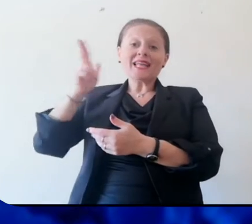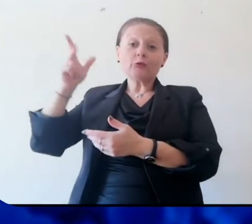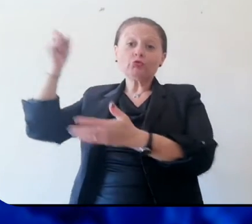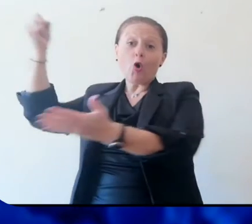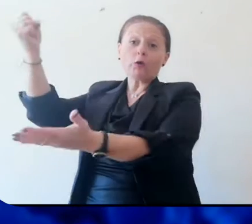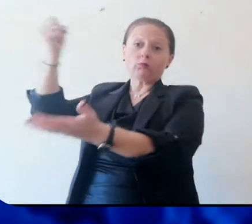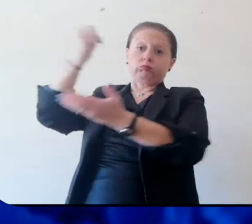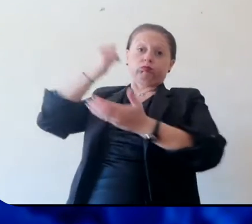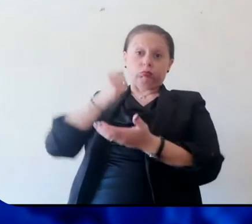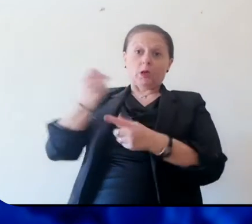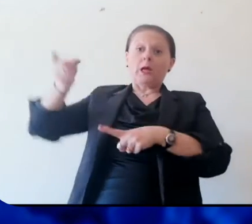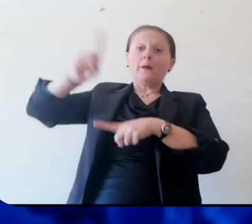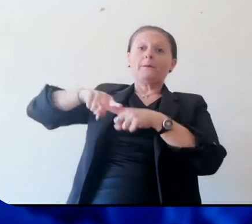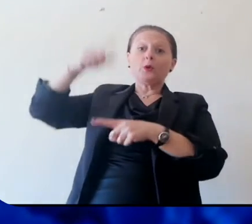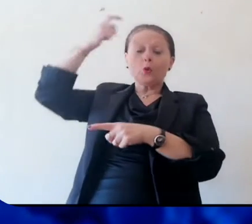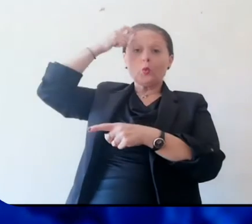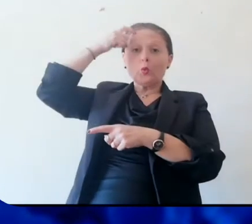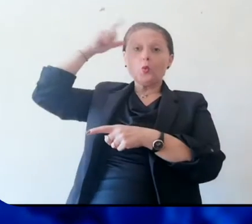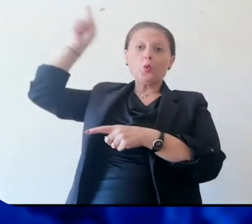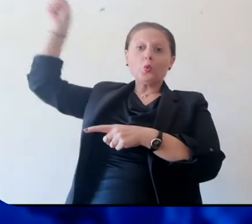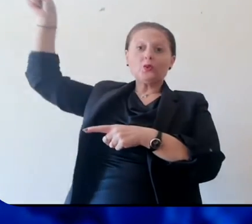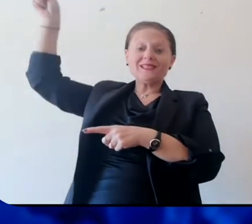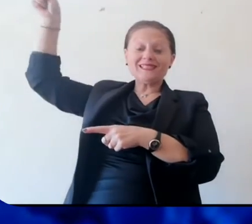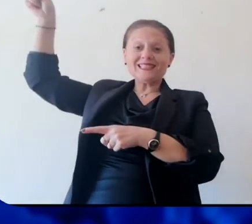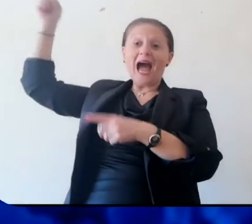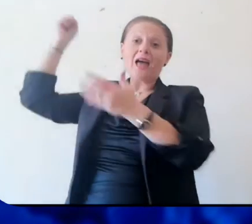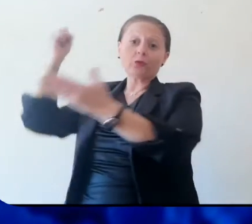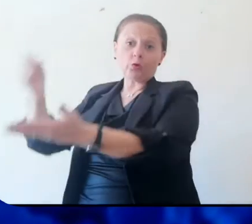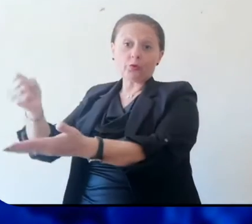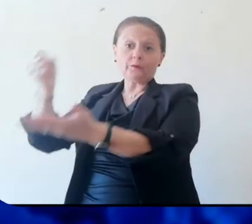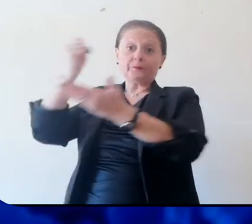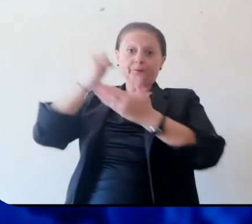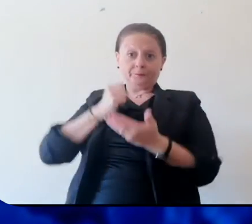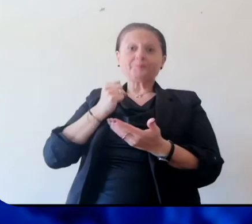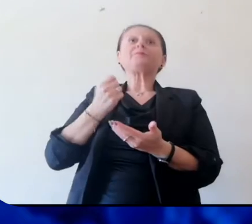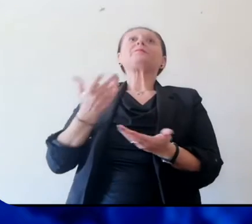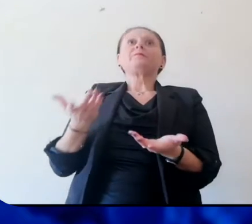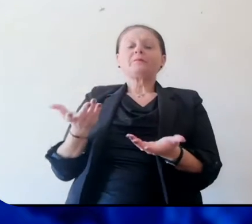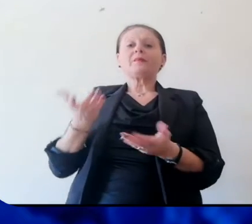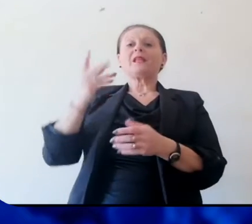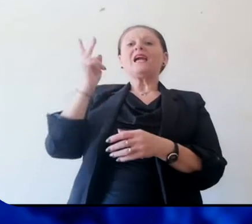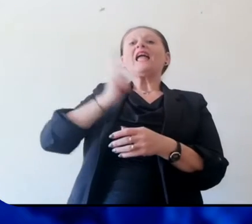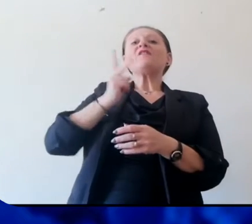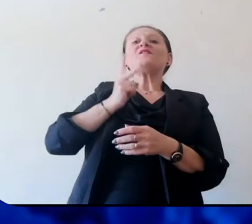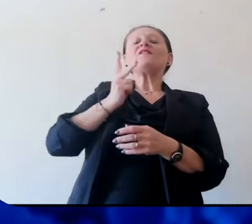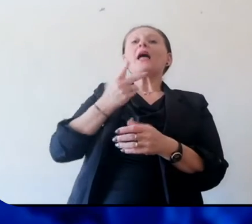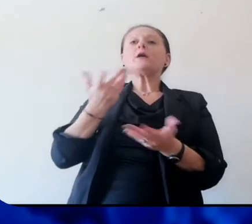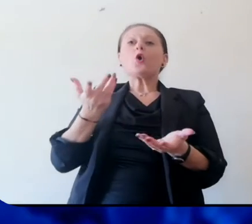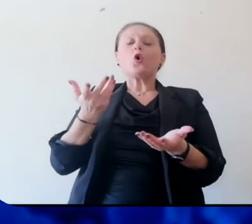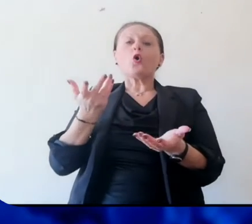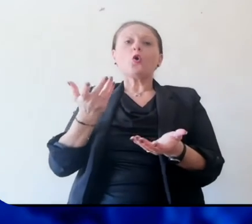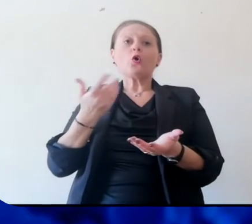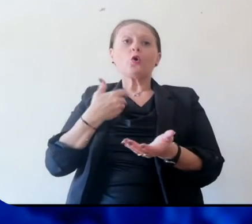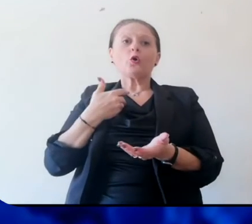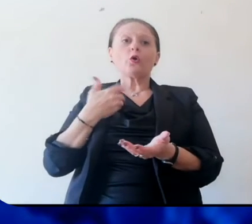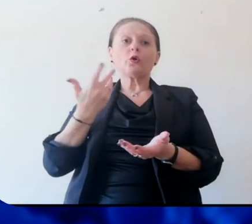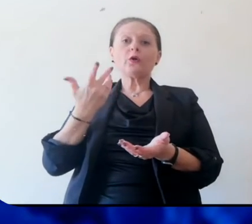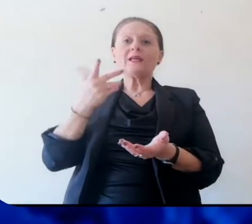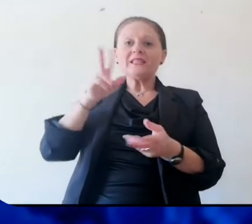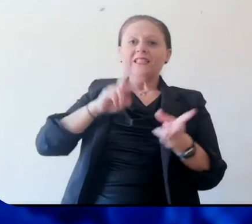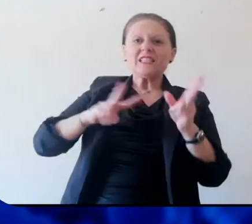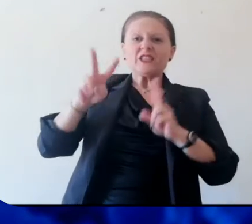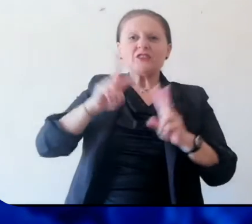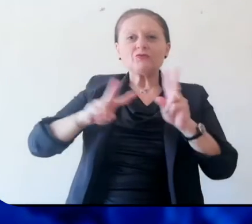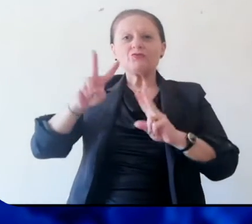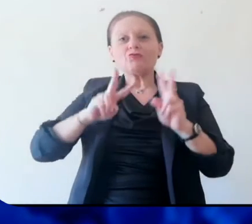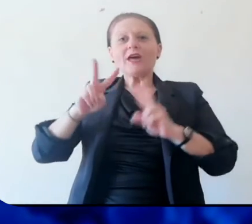e dello Stato, di importi anche notevoli che serviranno sempre allo scopo. Quello che posso dire è che noi abbiamo